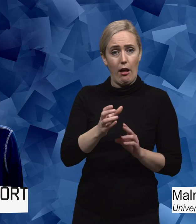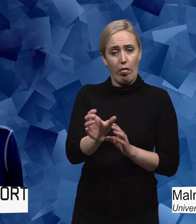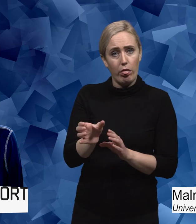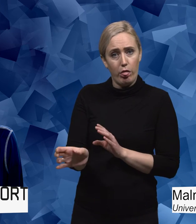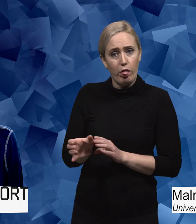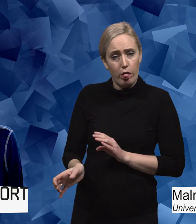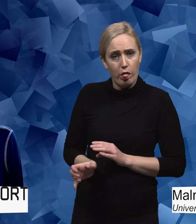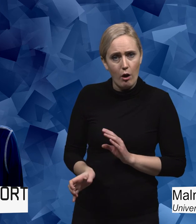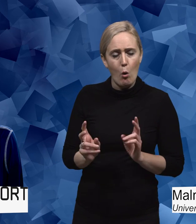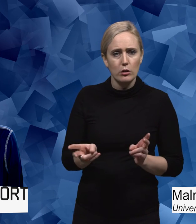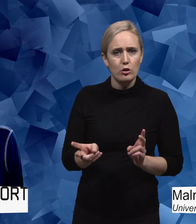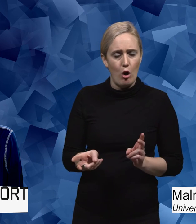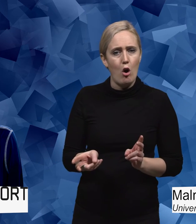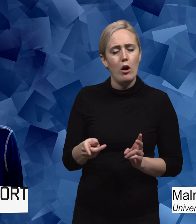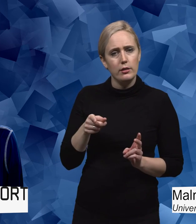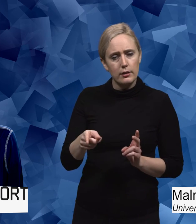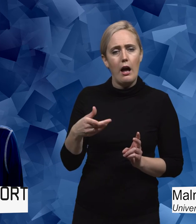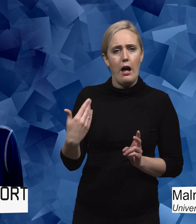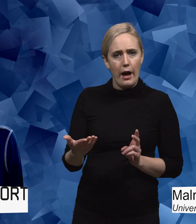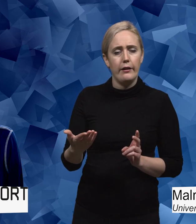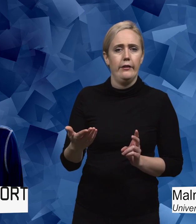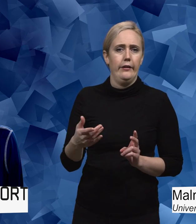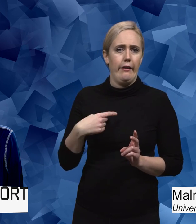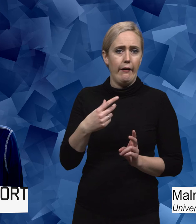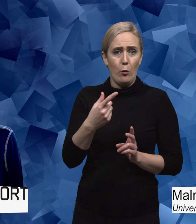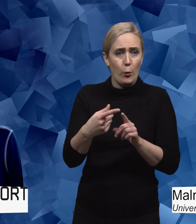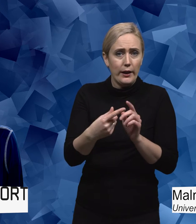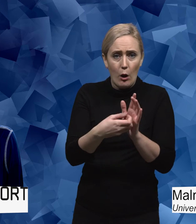andra anledningar, det är ju ytterligare ett skäl. Och sen har vi ju alla styrdokumenten som talar om